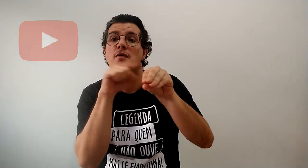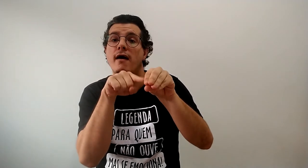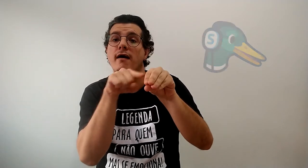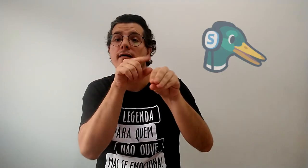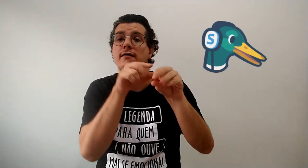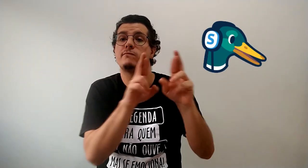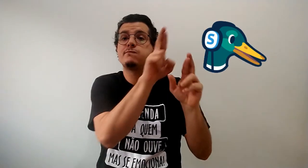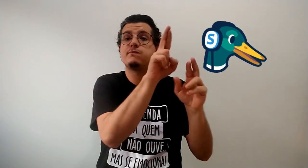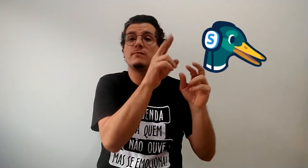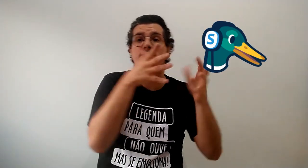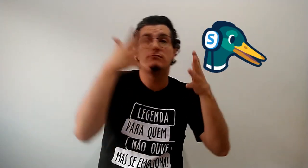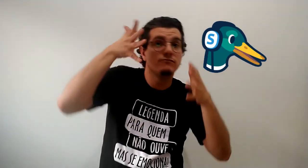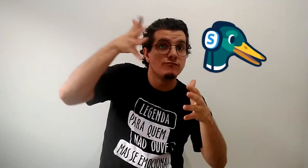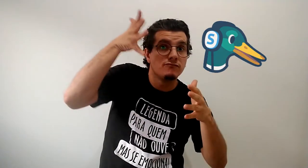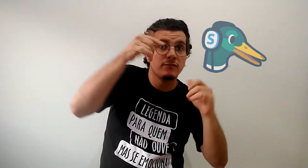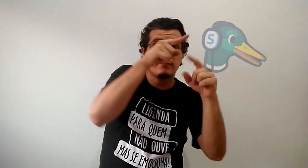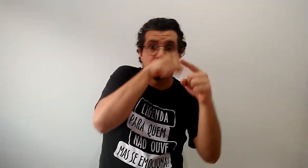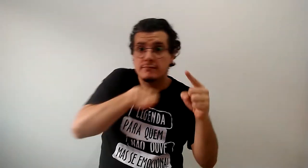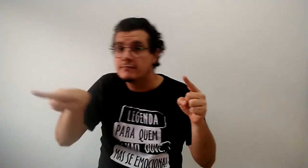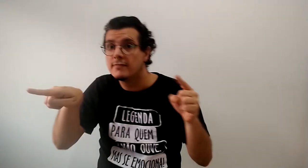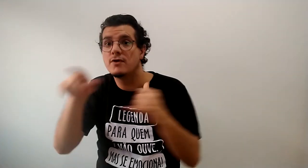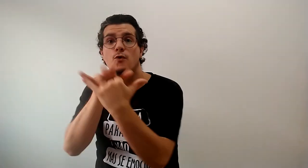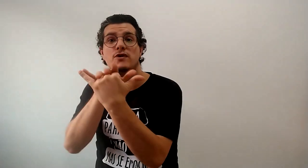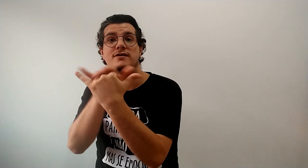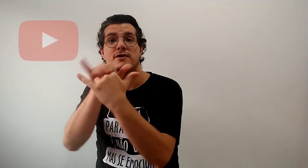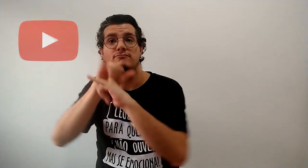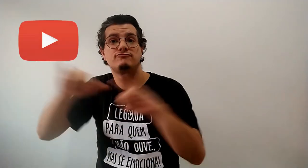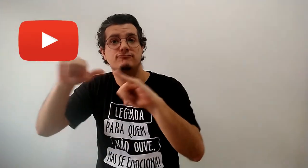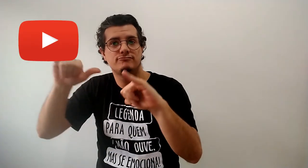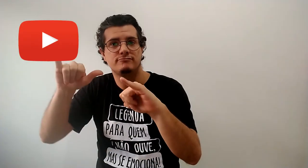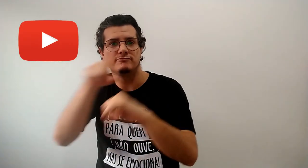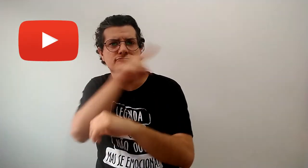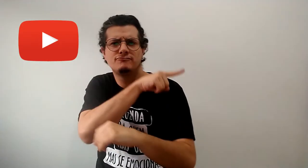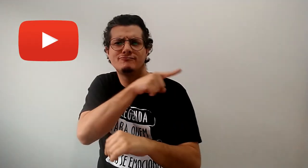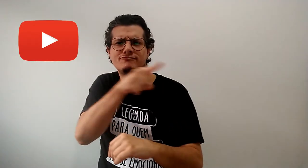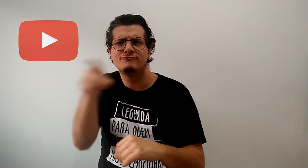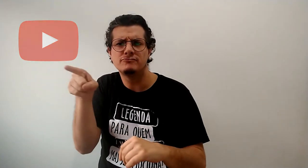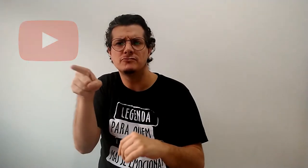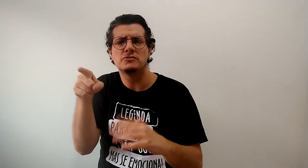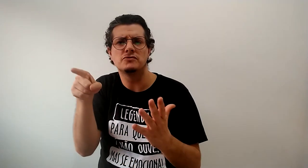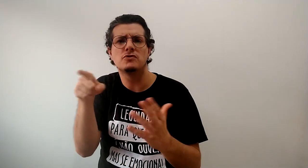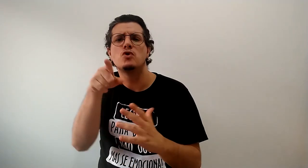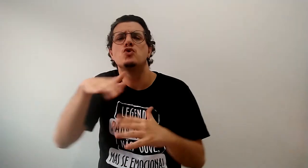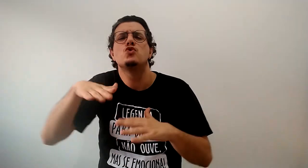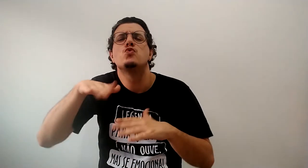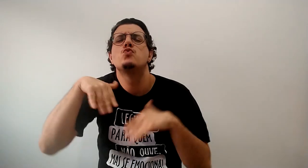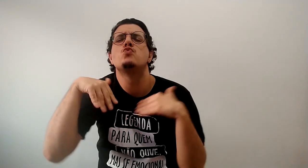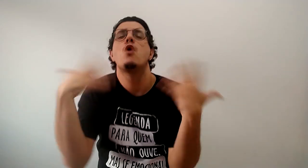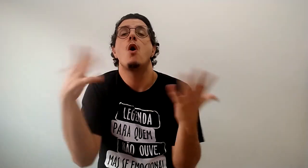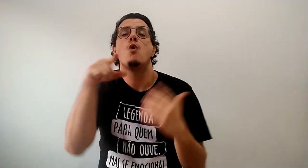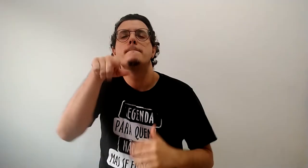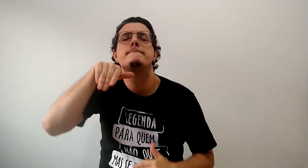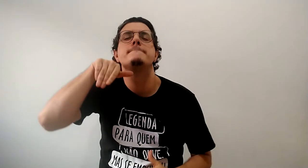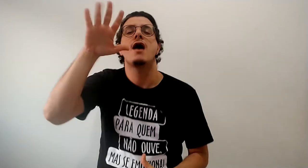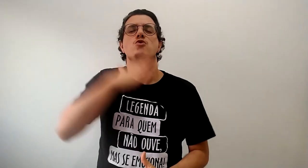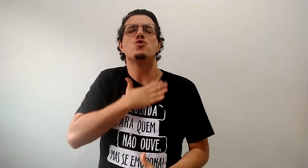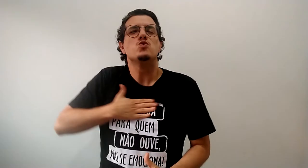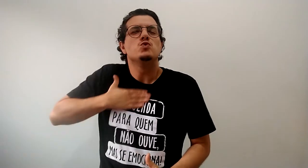E qual a pior? Exemplo Zoom Meet StreamYard YouTube e etc